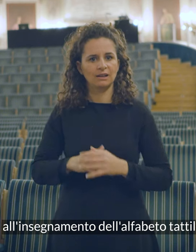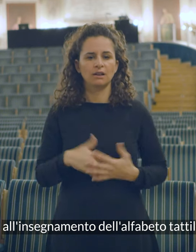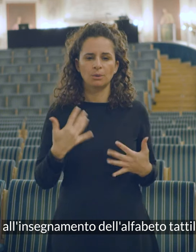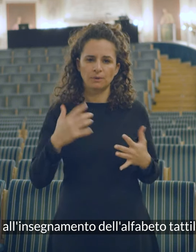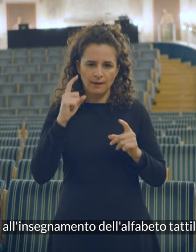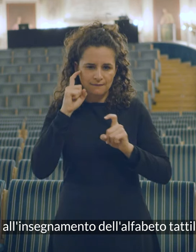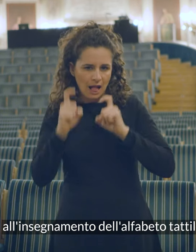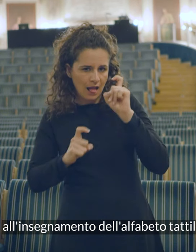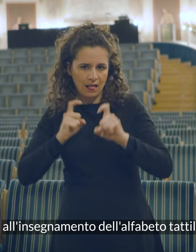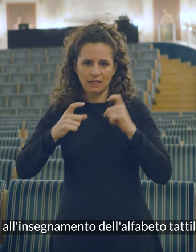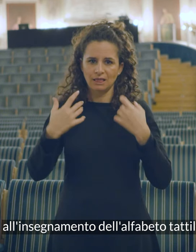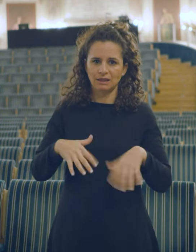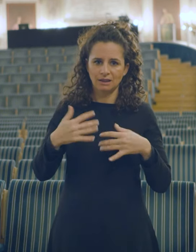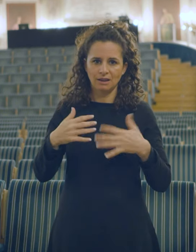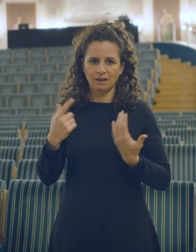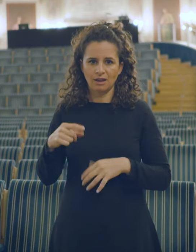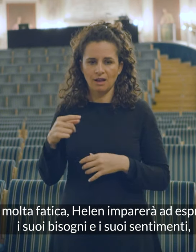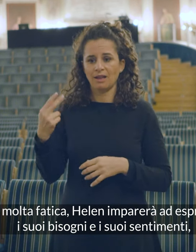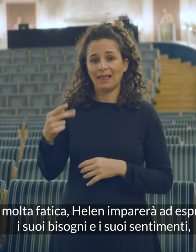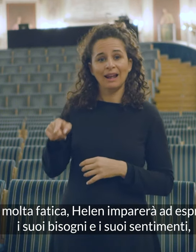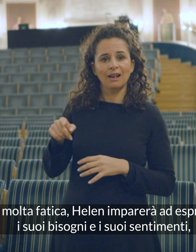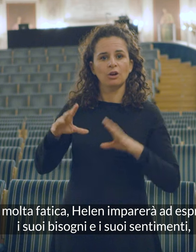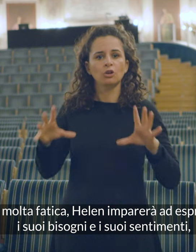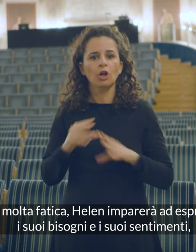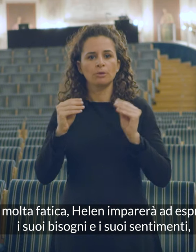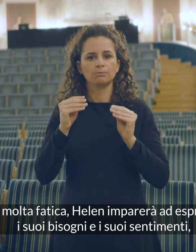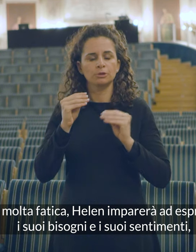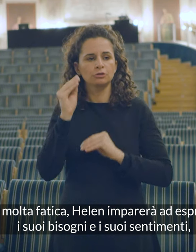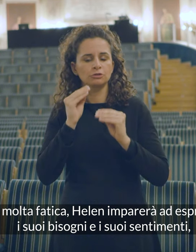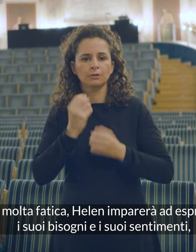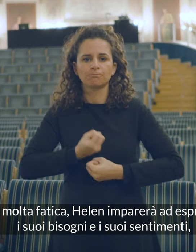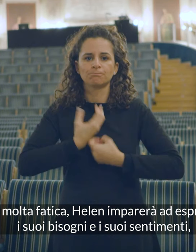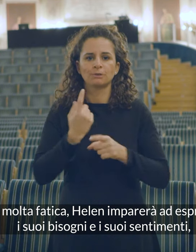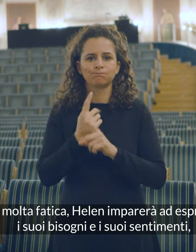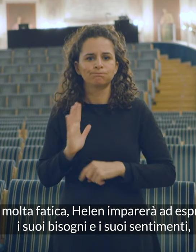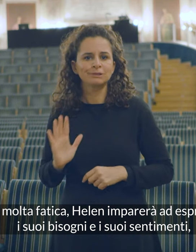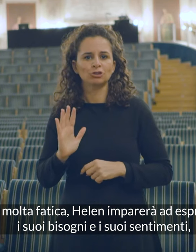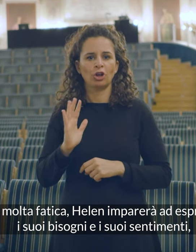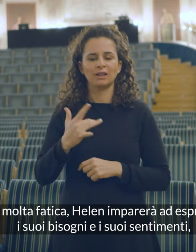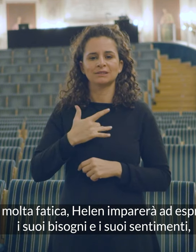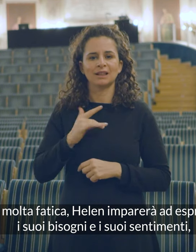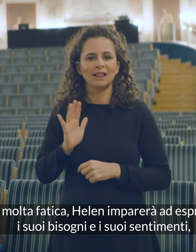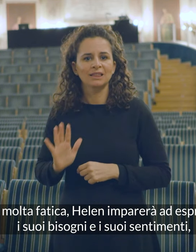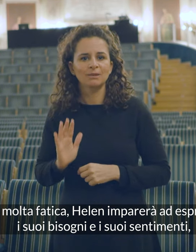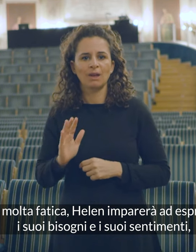dell'alfabeto tattile. Con molta fatica Ellen imparerà ad esprimere i suoi bisogni e i suoi sentimenti,